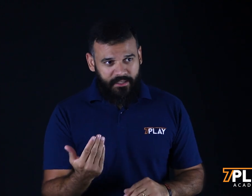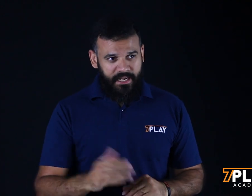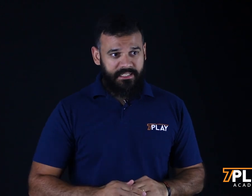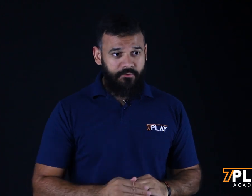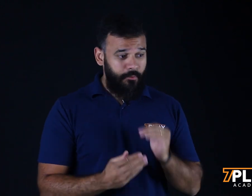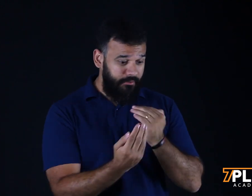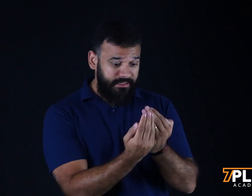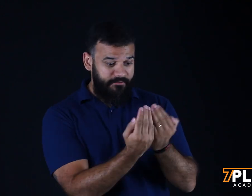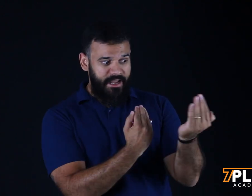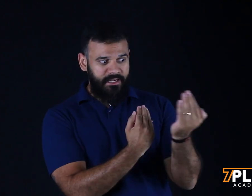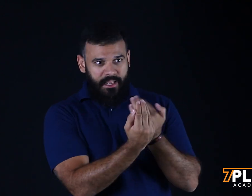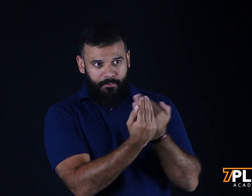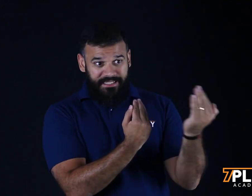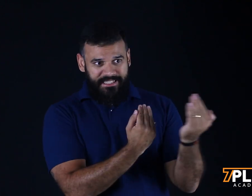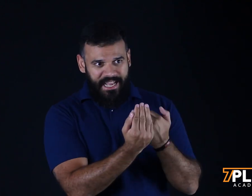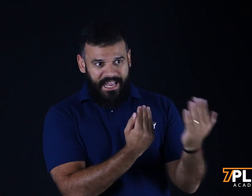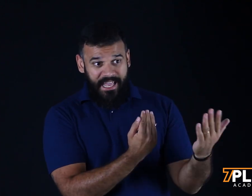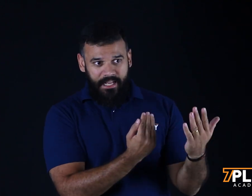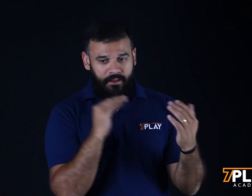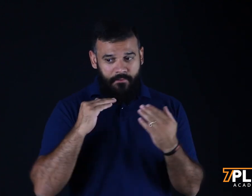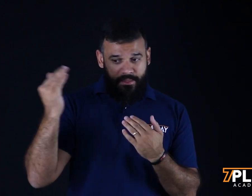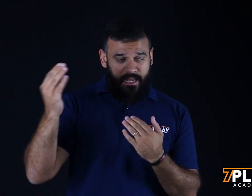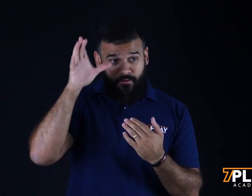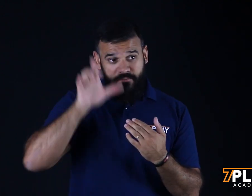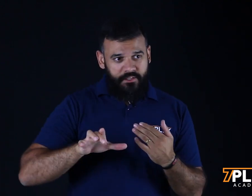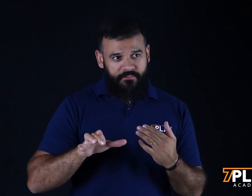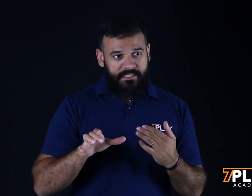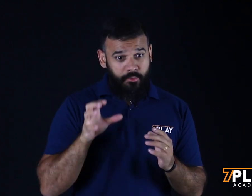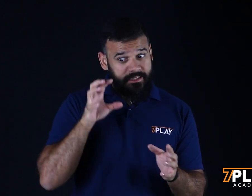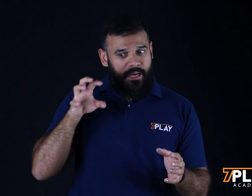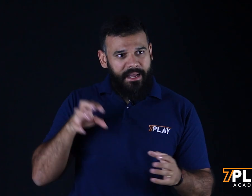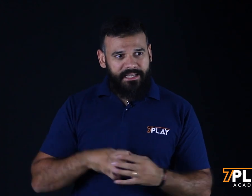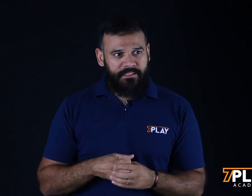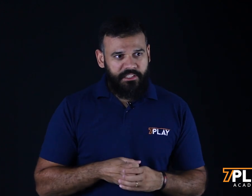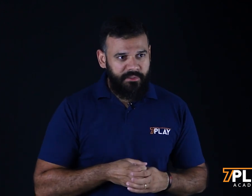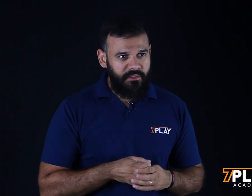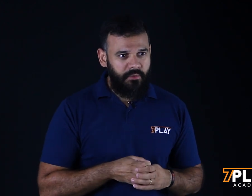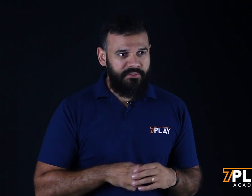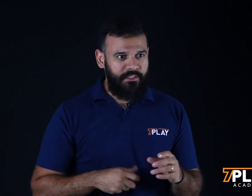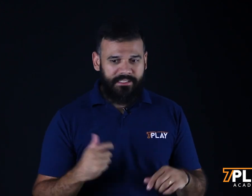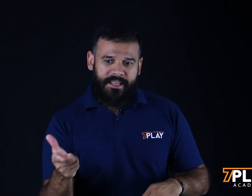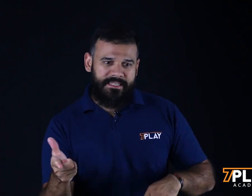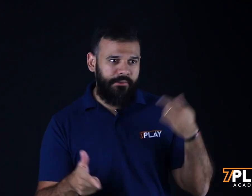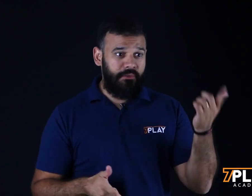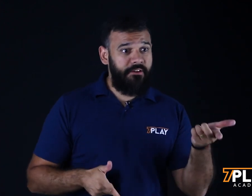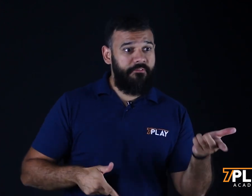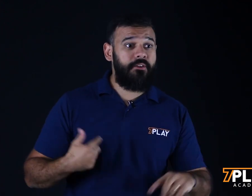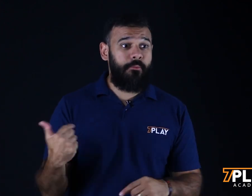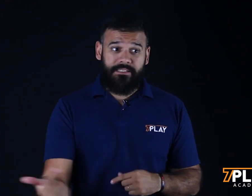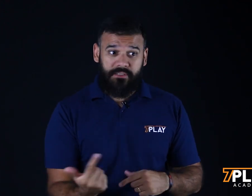do criativo, como é que você faz para destacar ele no feed do Facebook e chamar a atenção das pessoas. Se você usa desenho, se você usa foto, como é que você